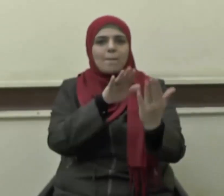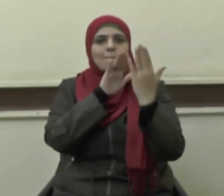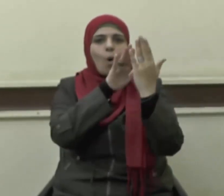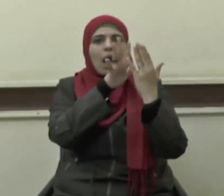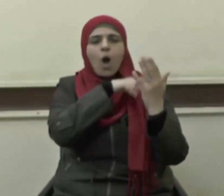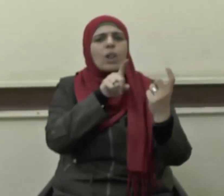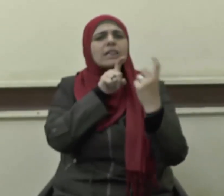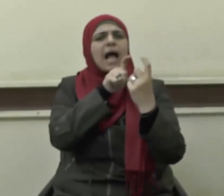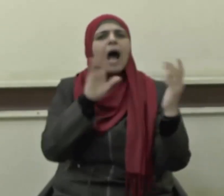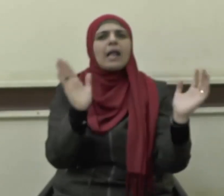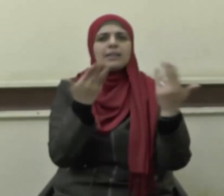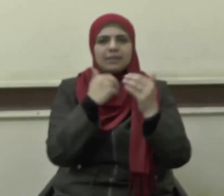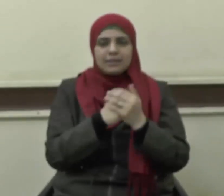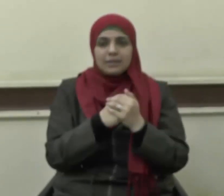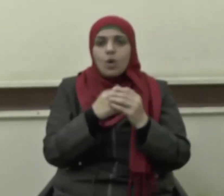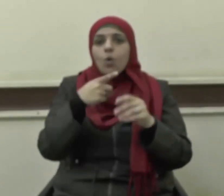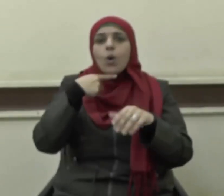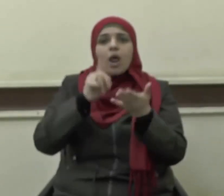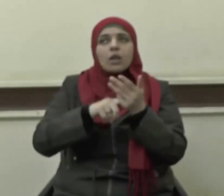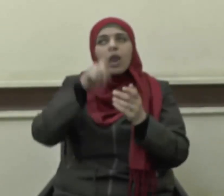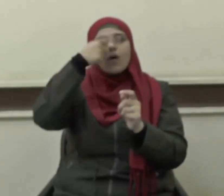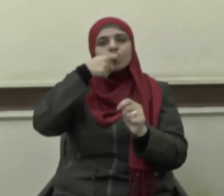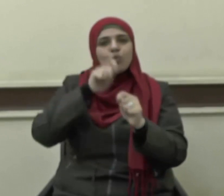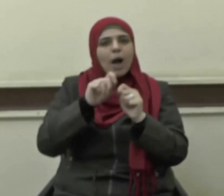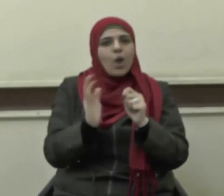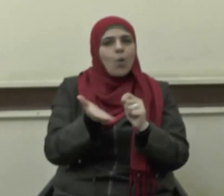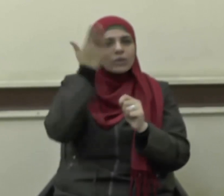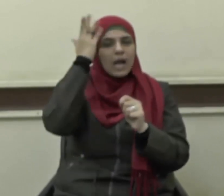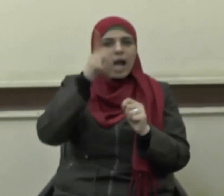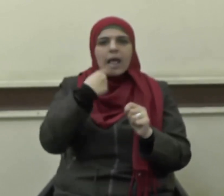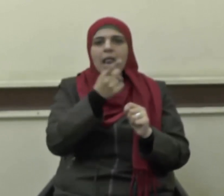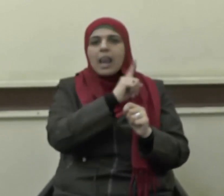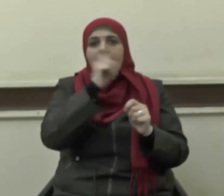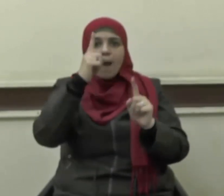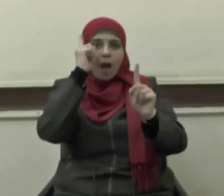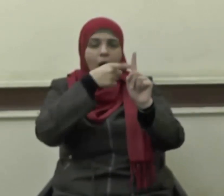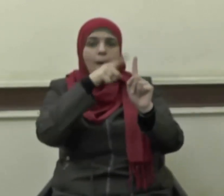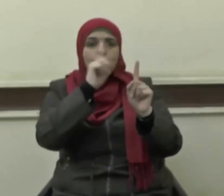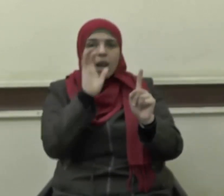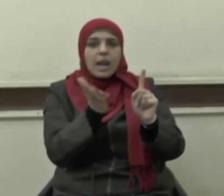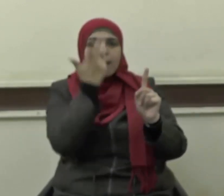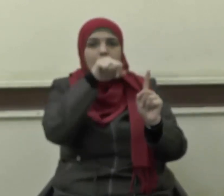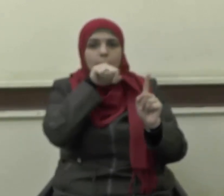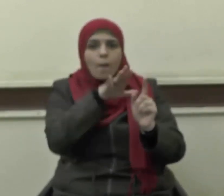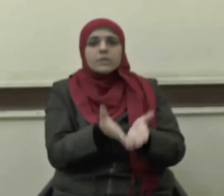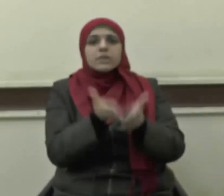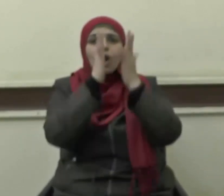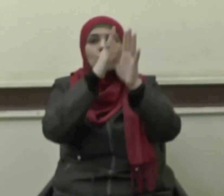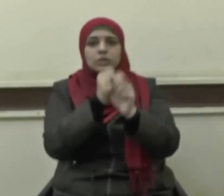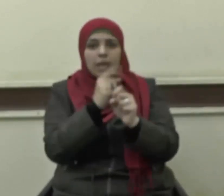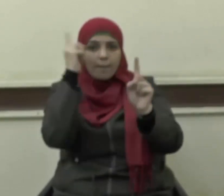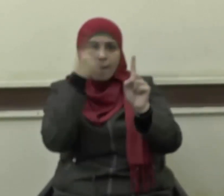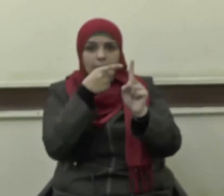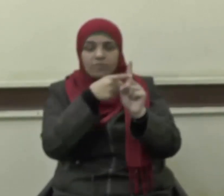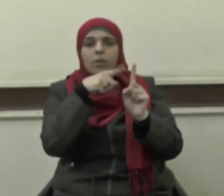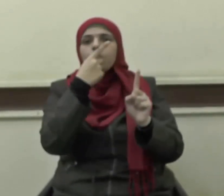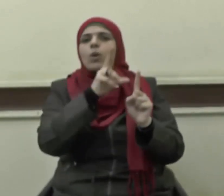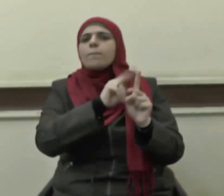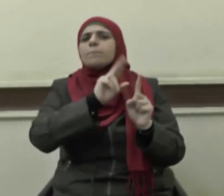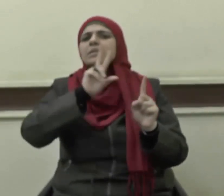التحديات وإن الله عز وجل لم يأمر نبيه صلى الله عليه وسلم بالاستزادة